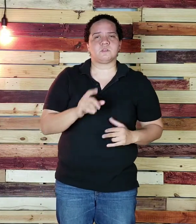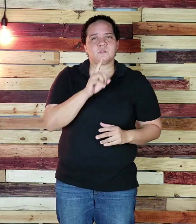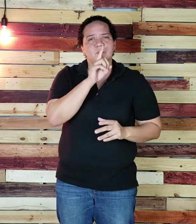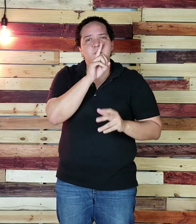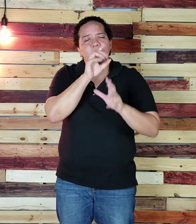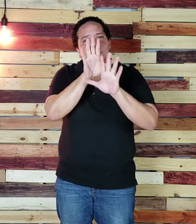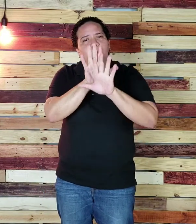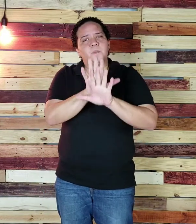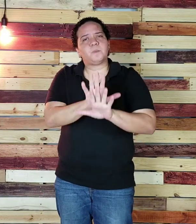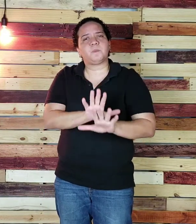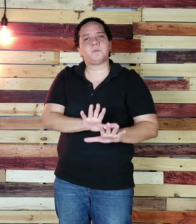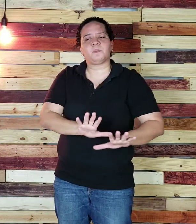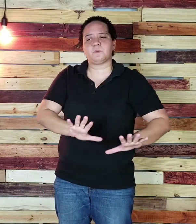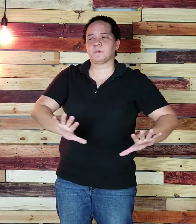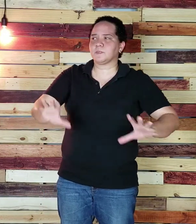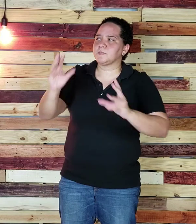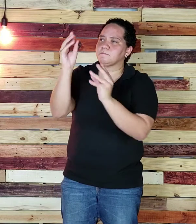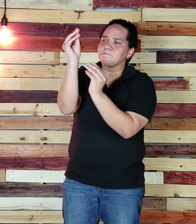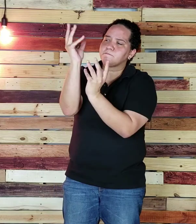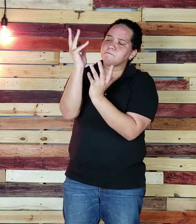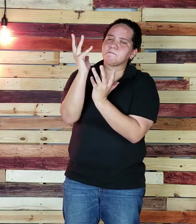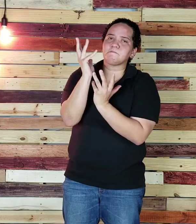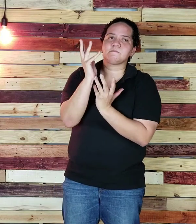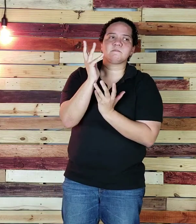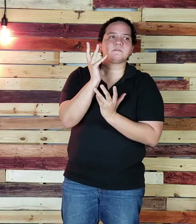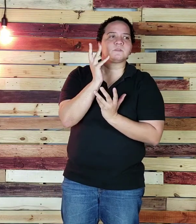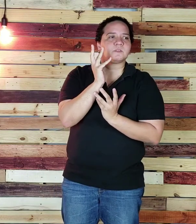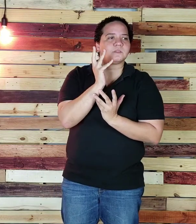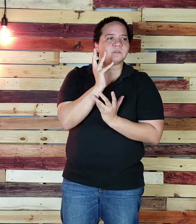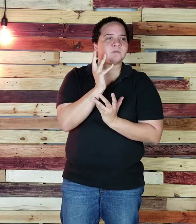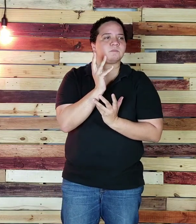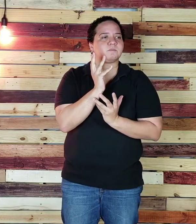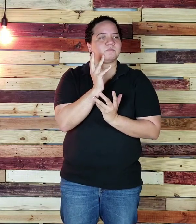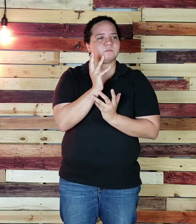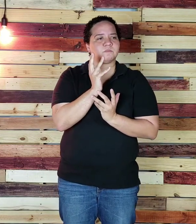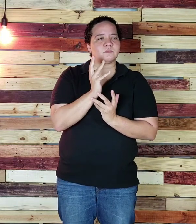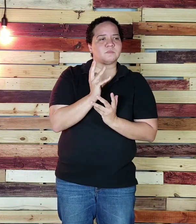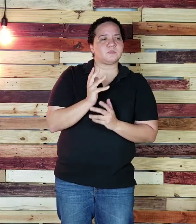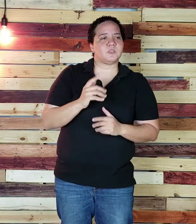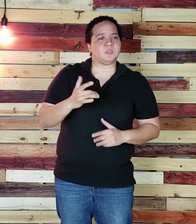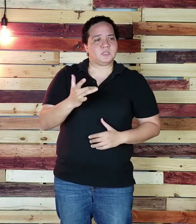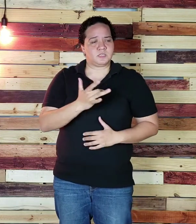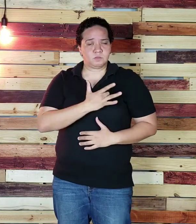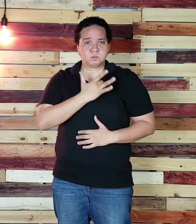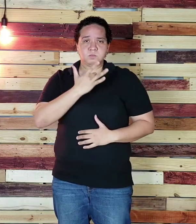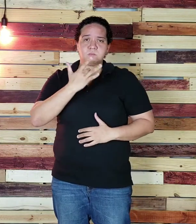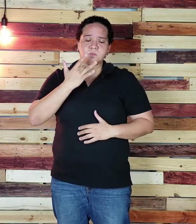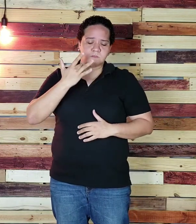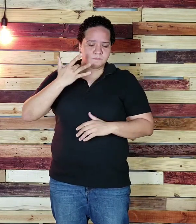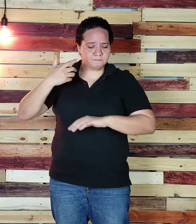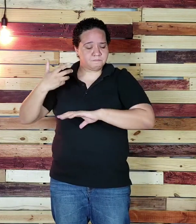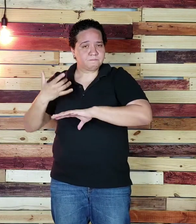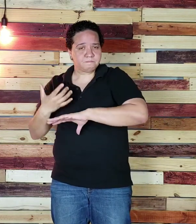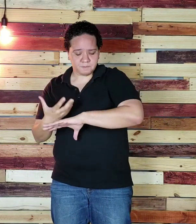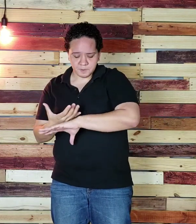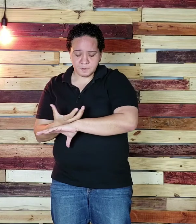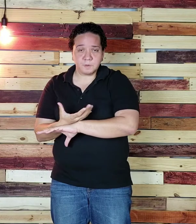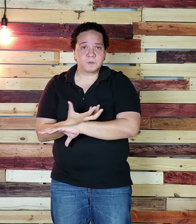silencio quiere hablarme Que vivo en un sinfín